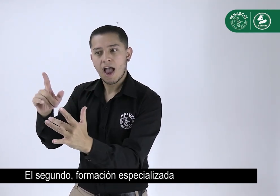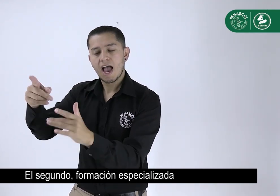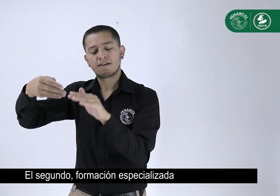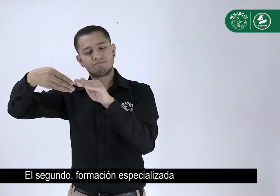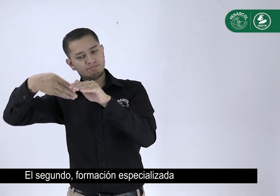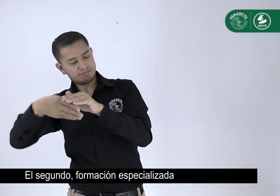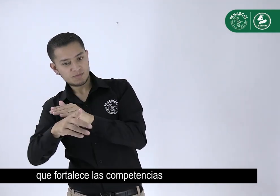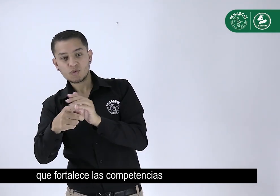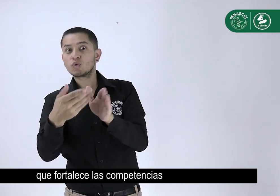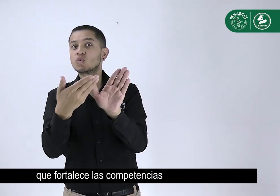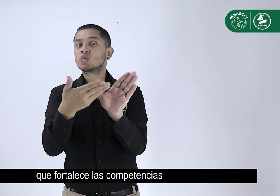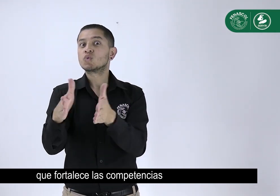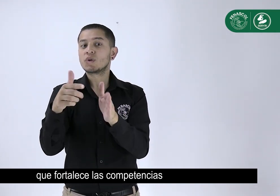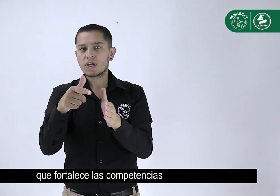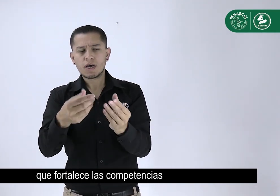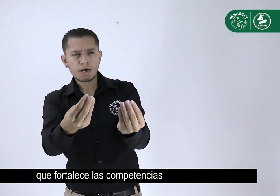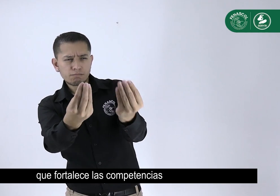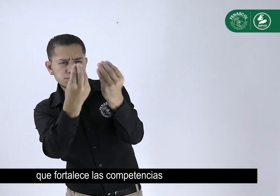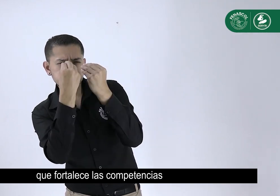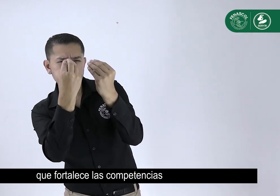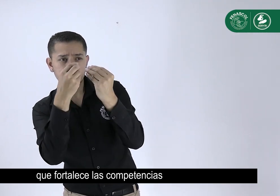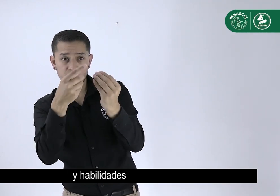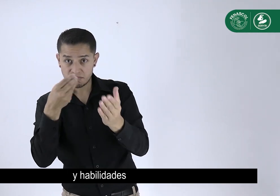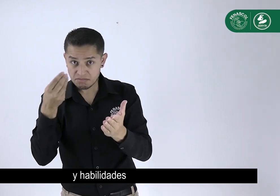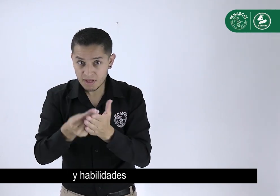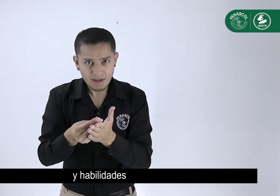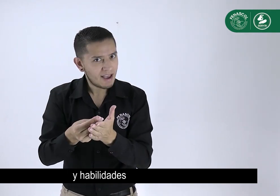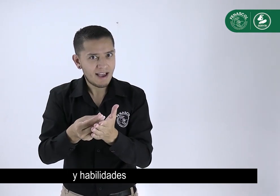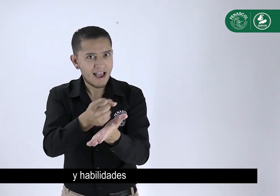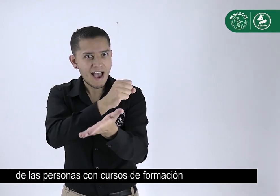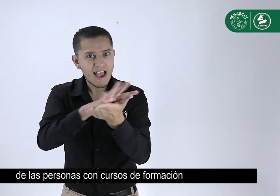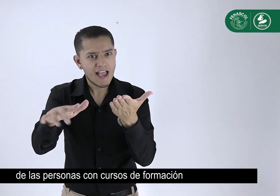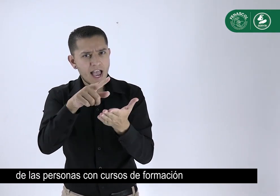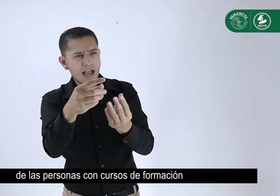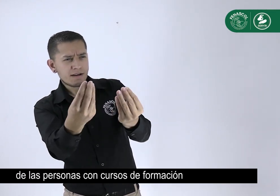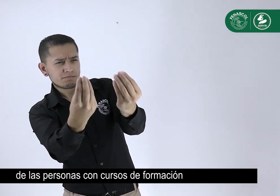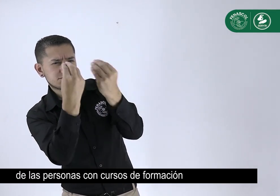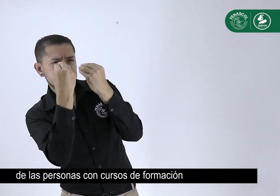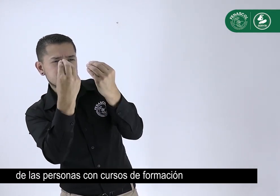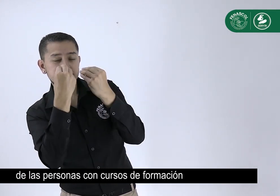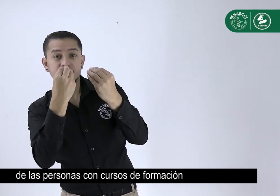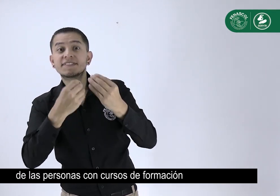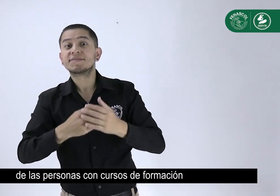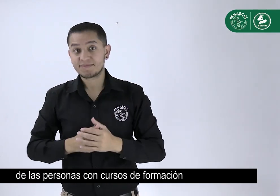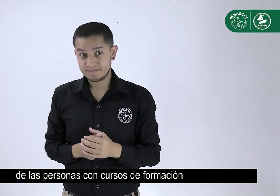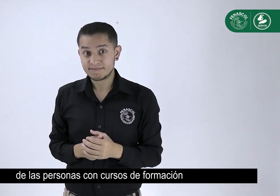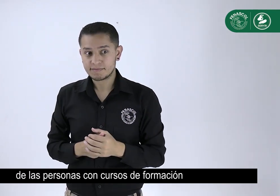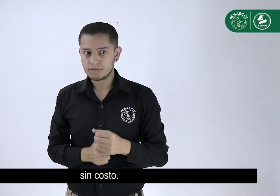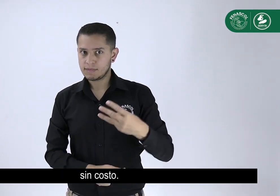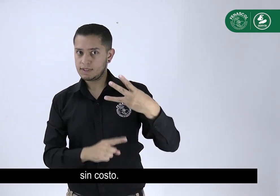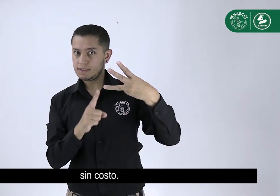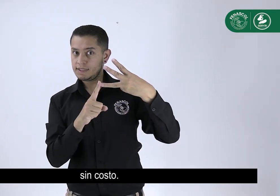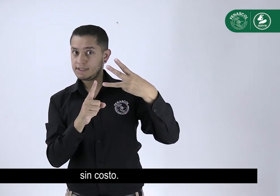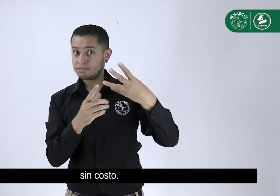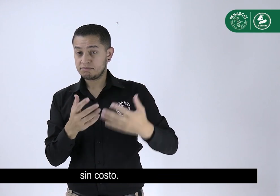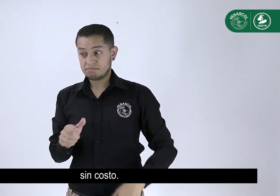especializada que fortalece las competencias y habilidades de las personas con cursos de formación sin costo.